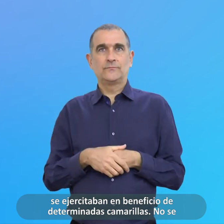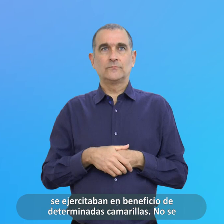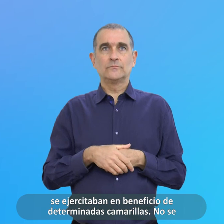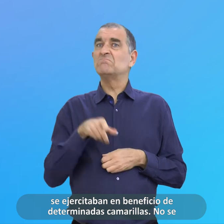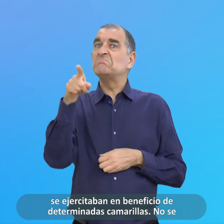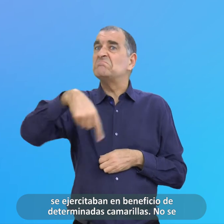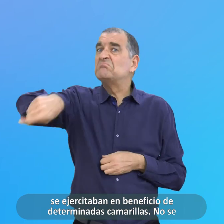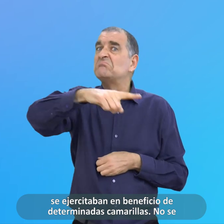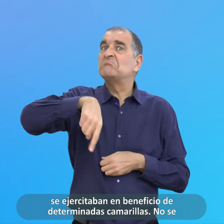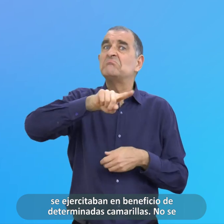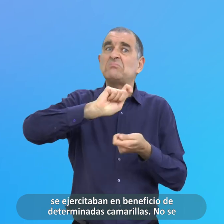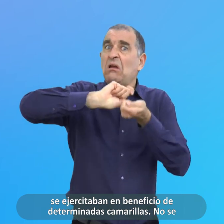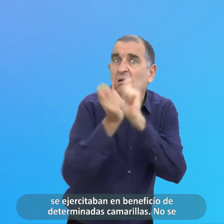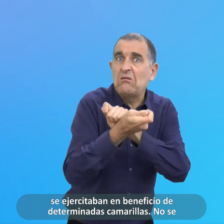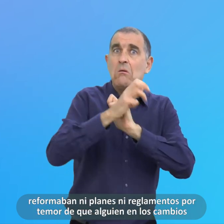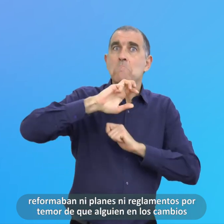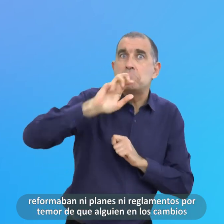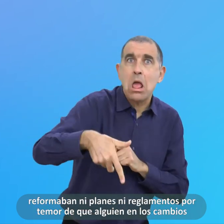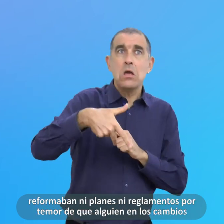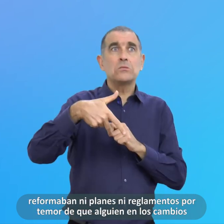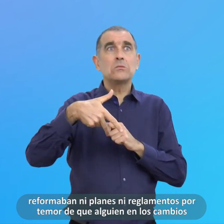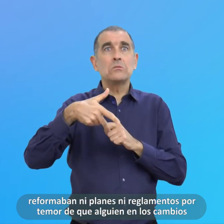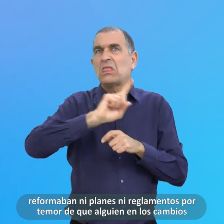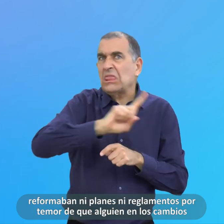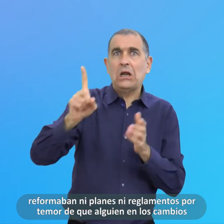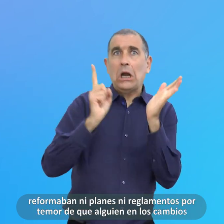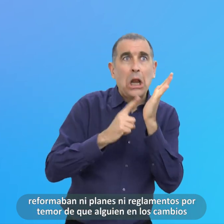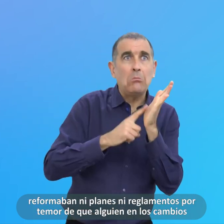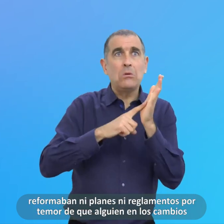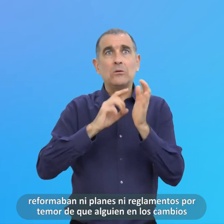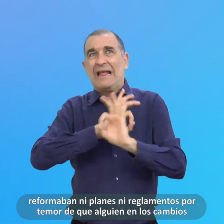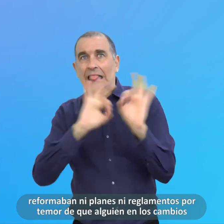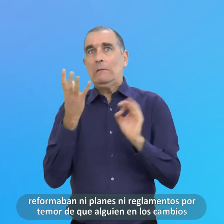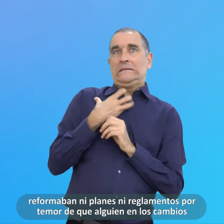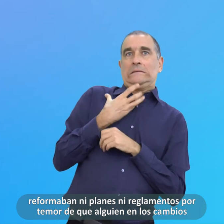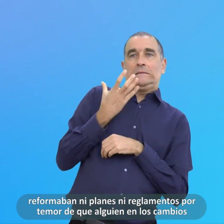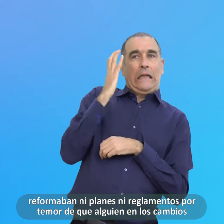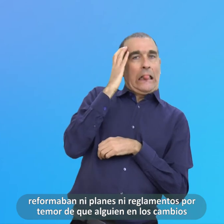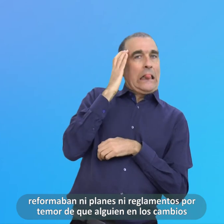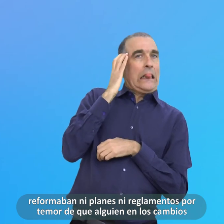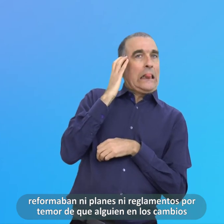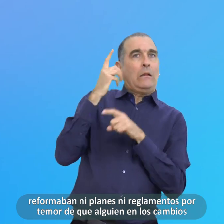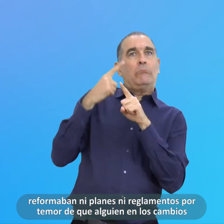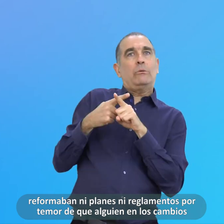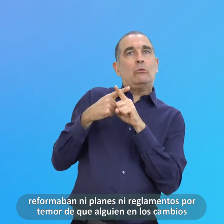No Se Reformaban Ni Planes Ni Reglamentos Por Temor De Que Alguien En Los